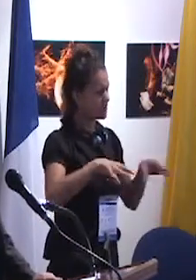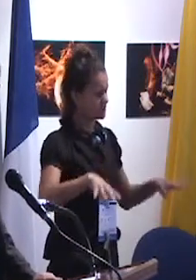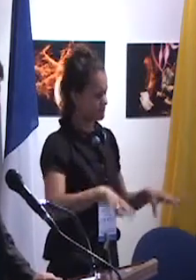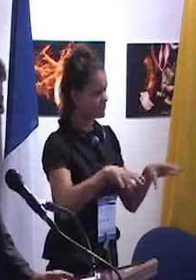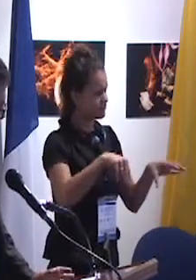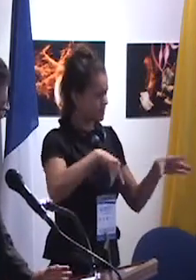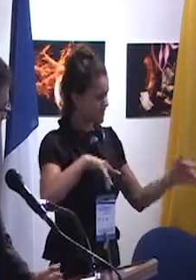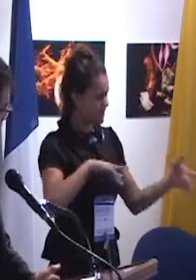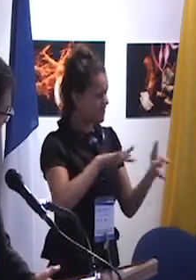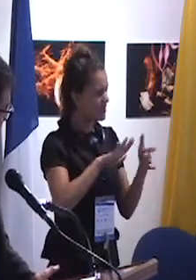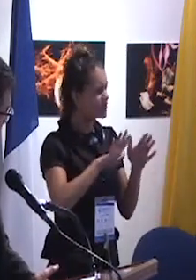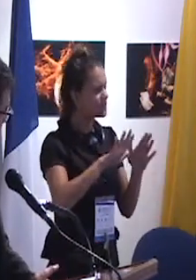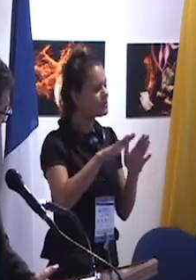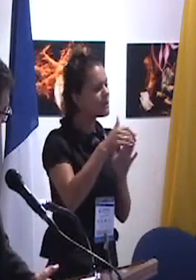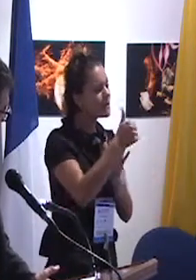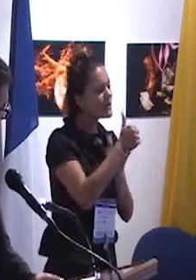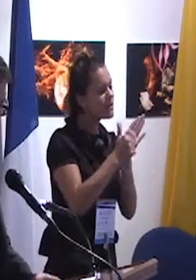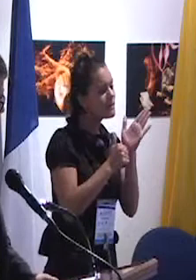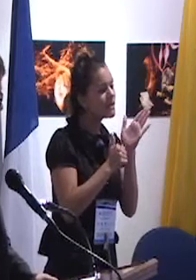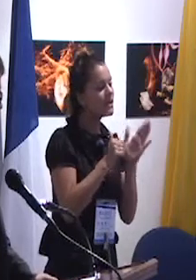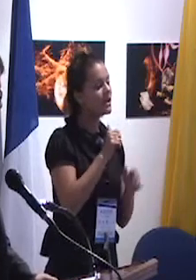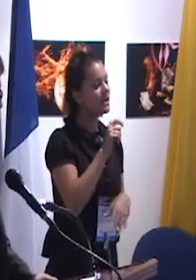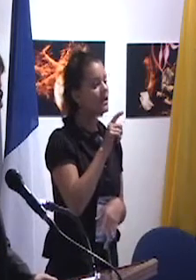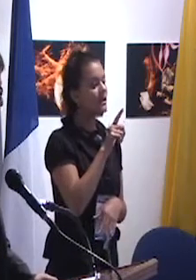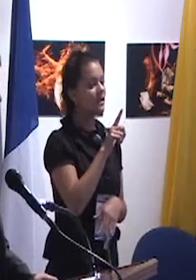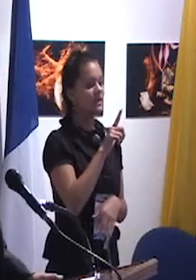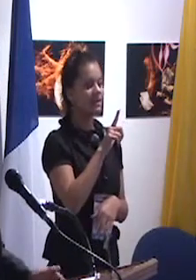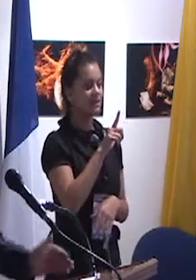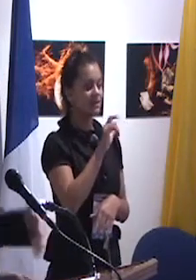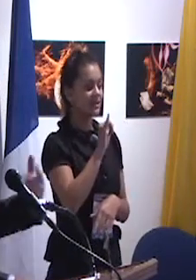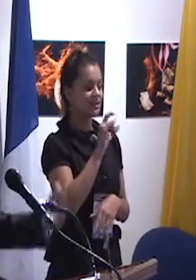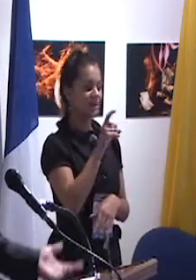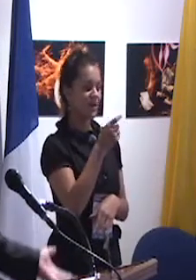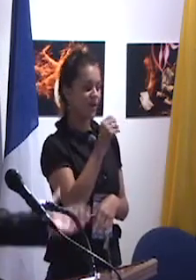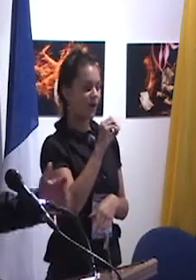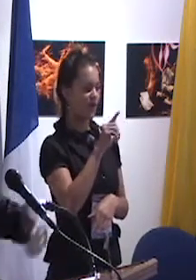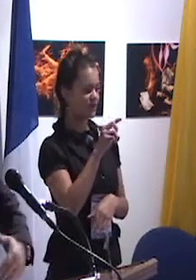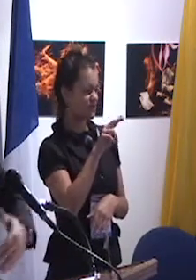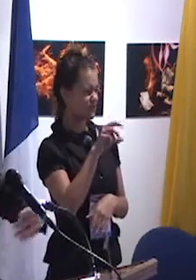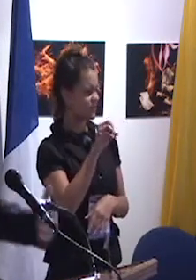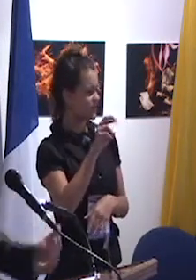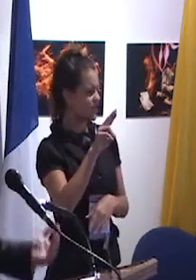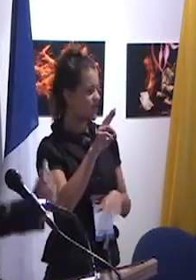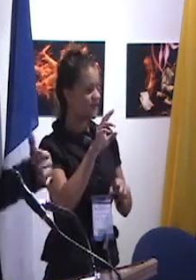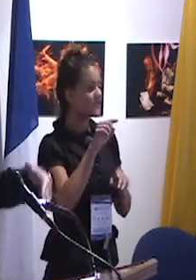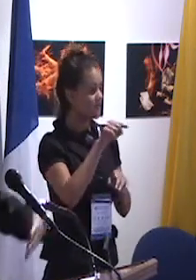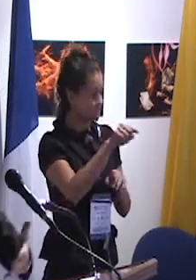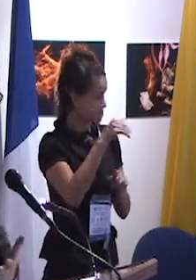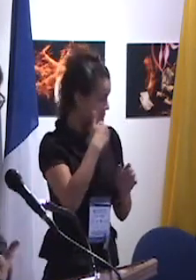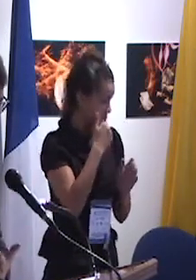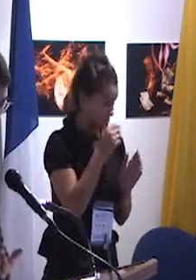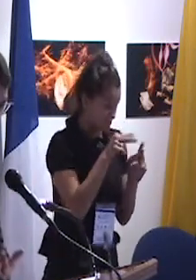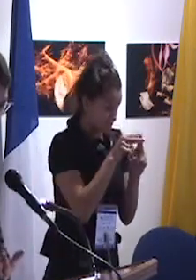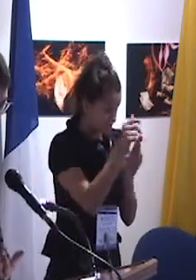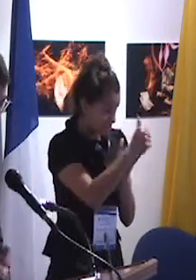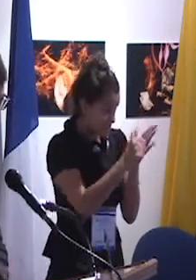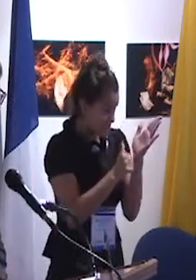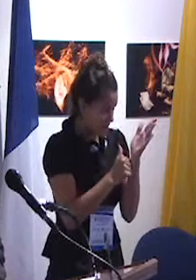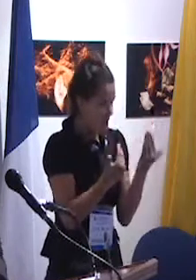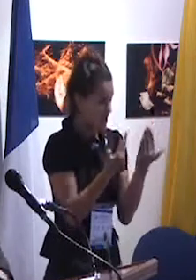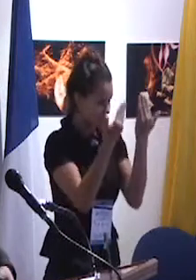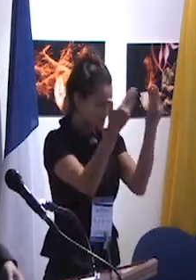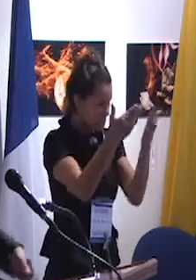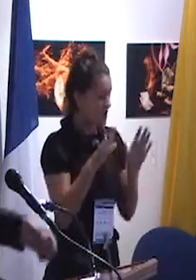es el programa EcosNOR, no sé si usted conoce este programa, que permite al mismo tiempo movilidad de profesores y de estudiantes.